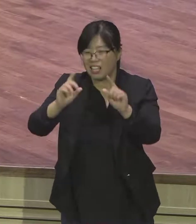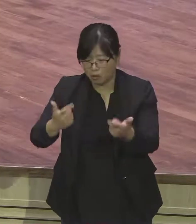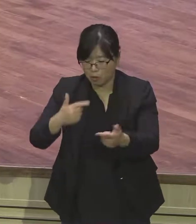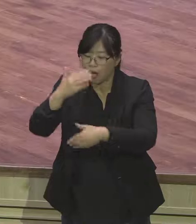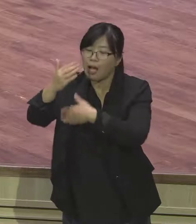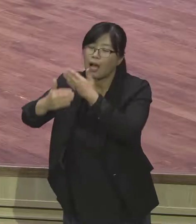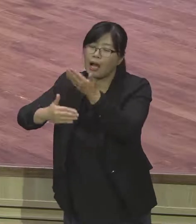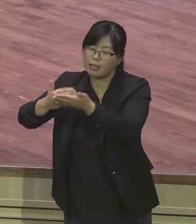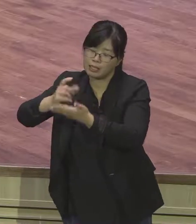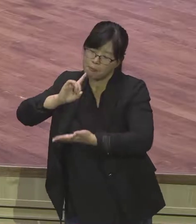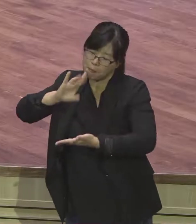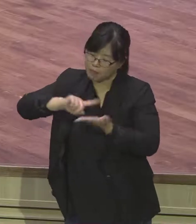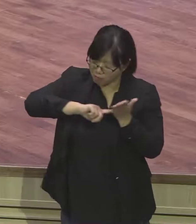교회 안이 그렇습니다